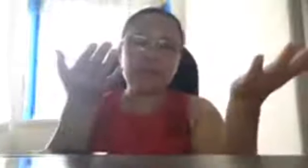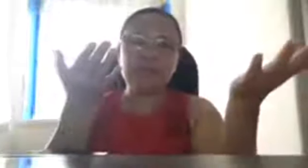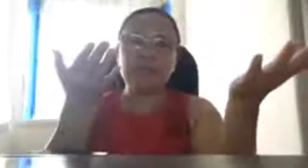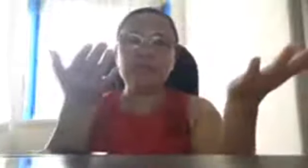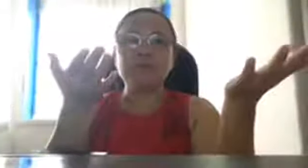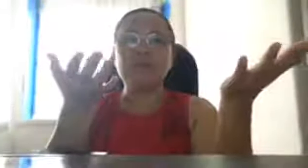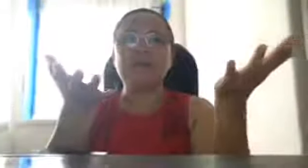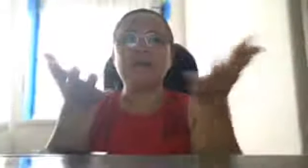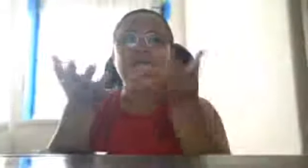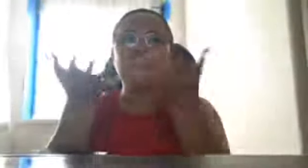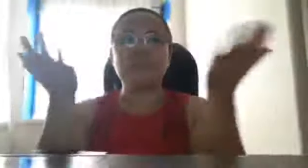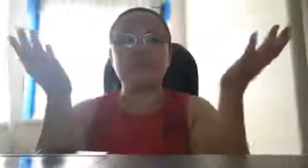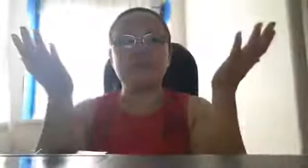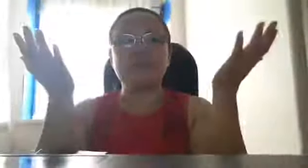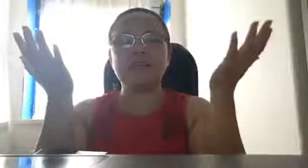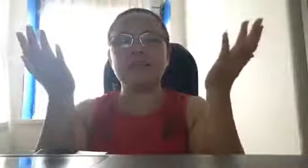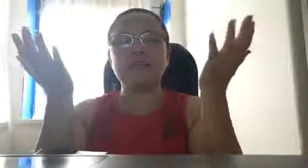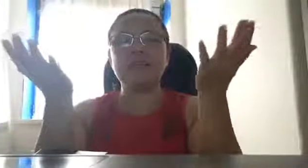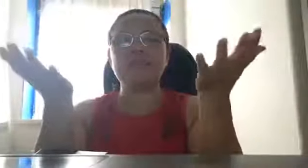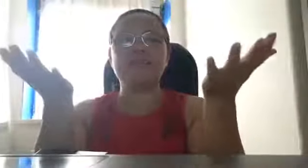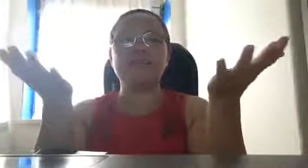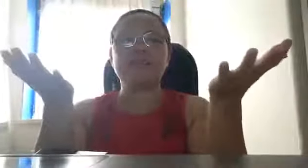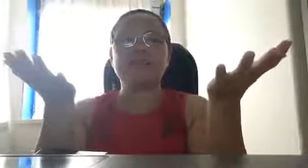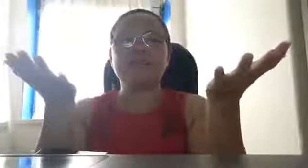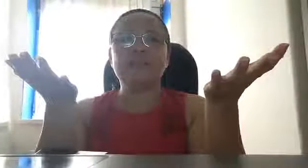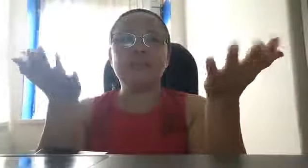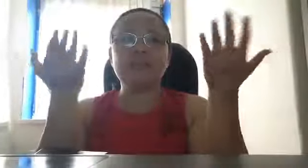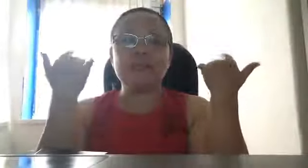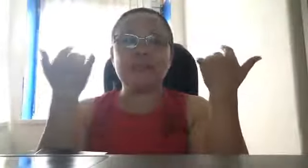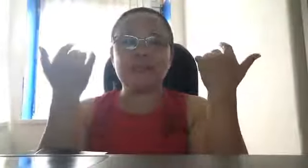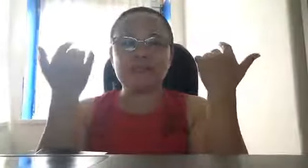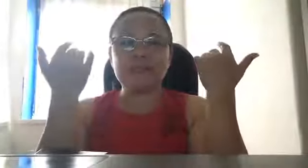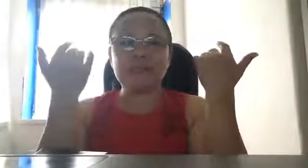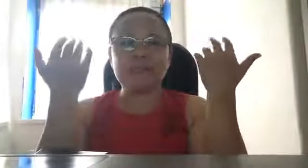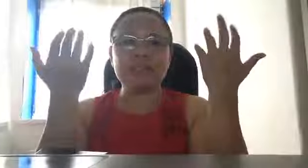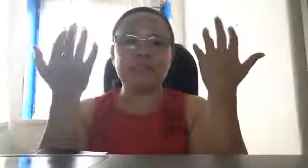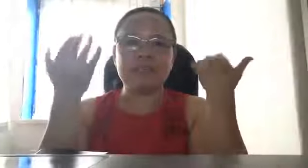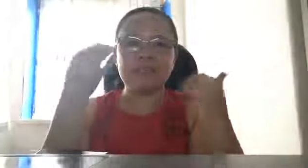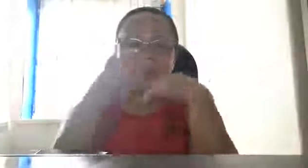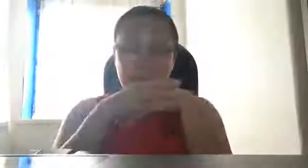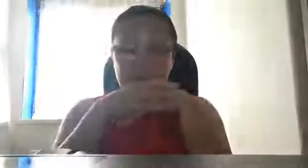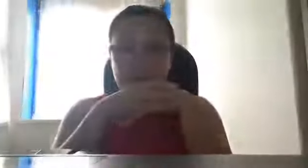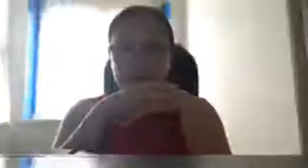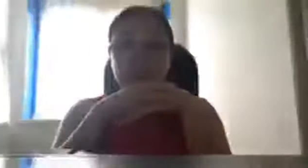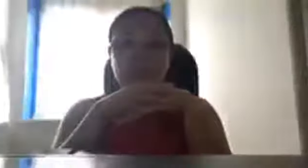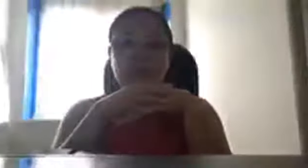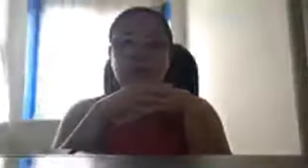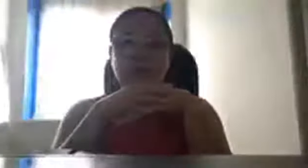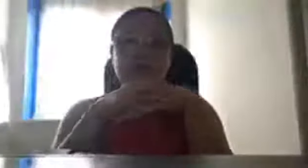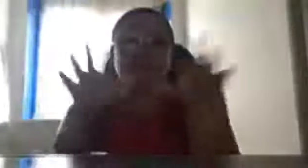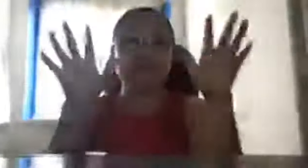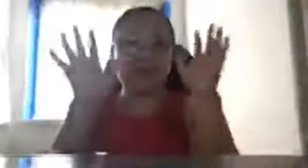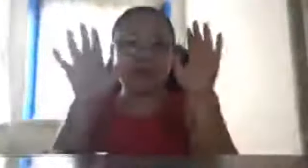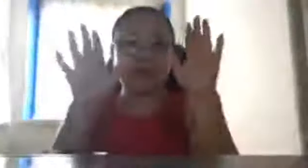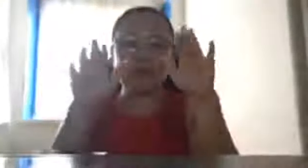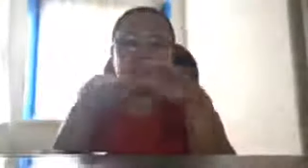kabundukan, tapos, anong mangyayari sa inyo? Hindi man lang kayo, makikita ng inyong mga magulang, hindi man lang kayo,